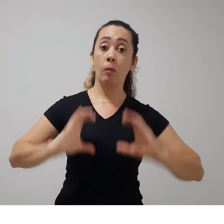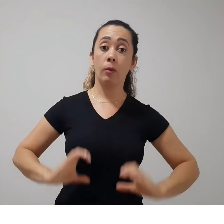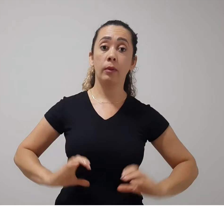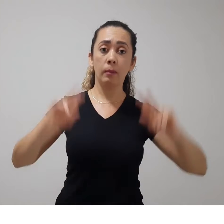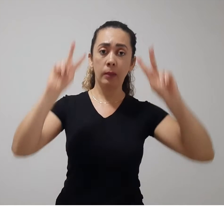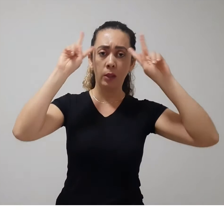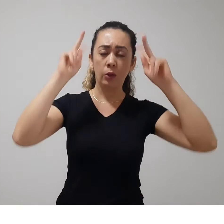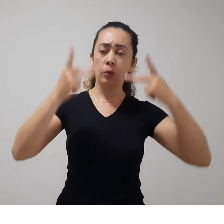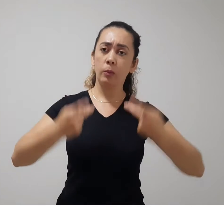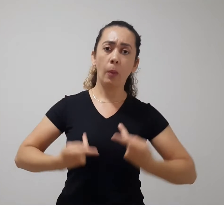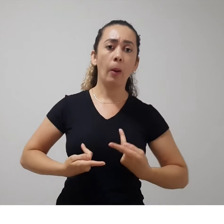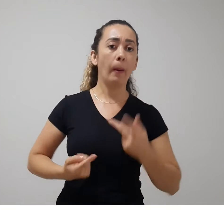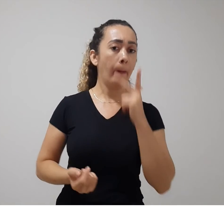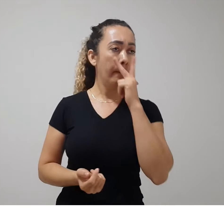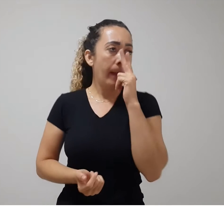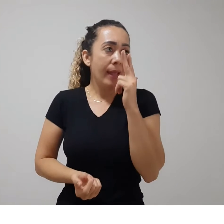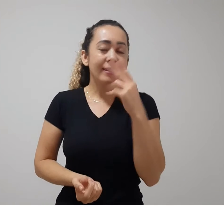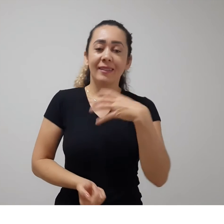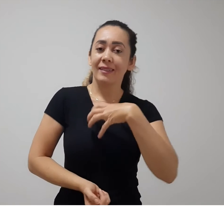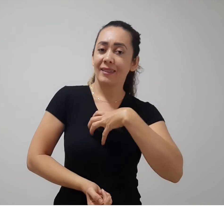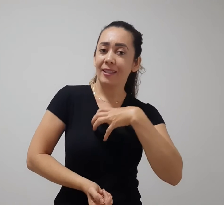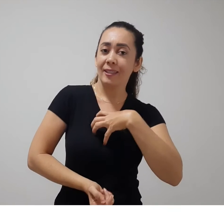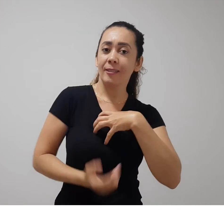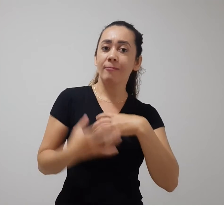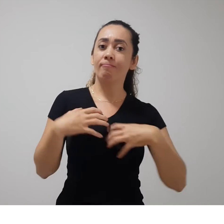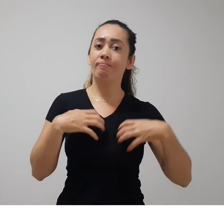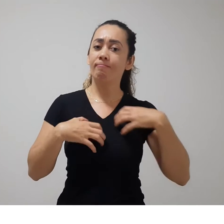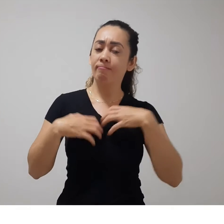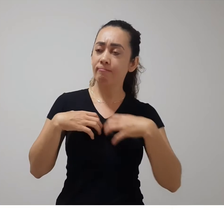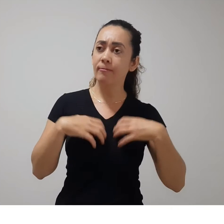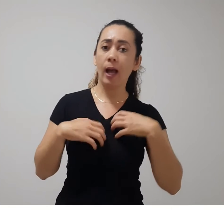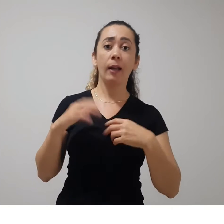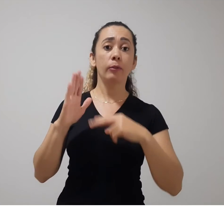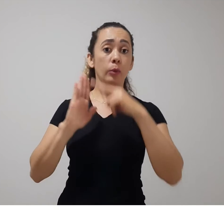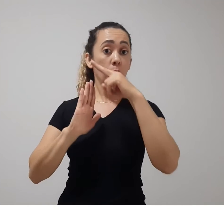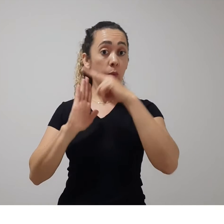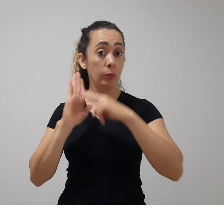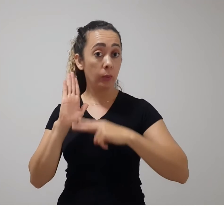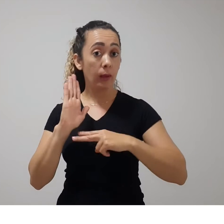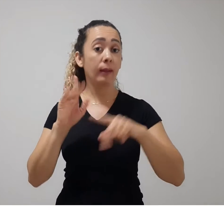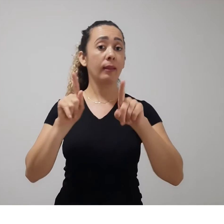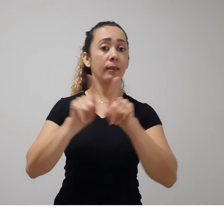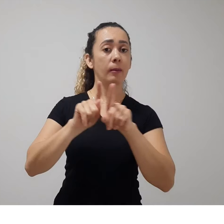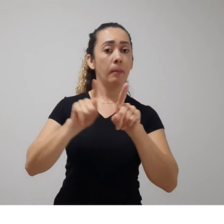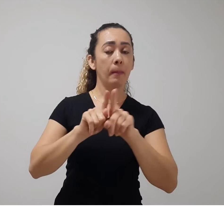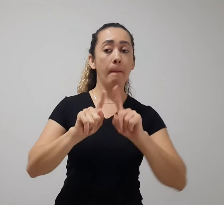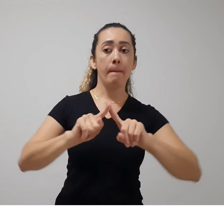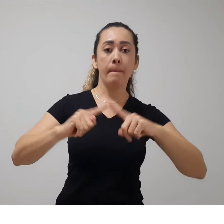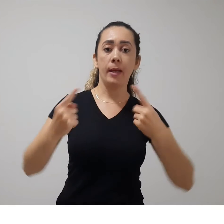um certo incômodo quando a gente lê ou escuta. Mas vamos lá conhecendo outras teorias.